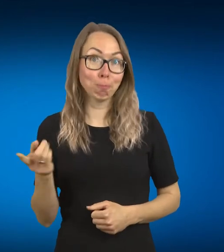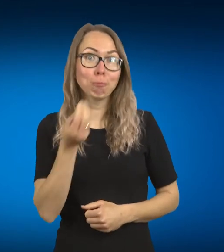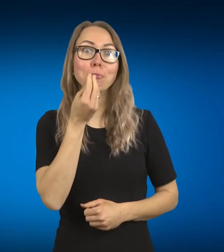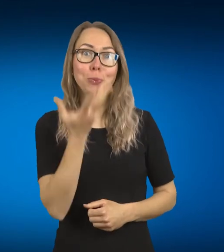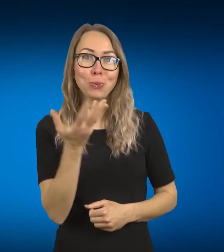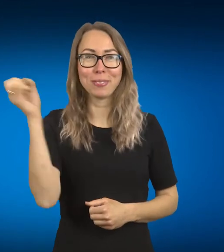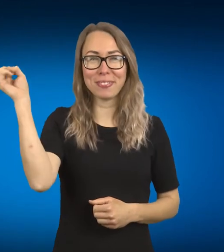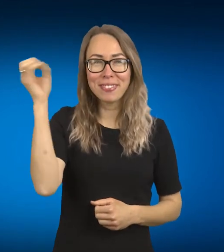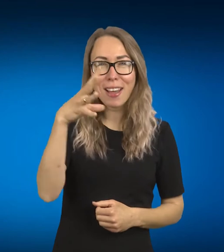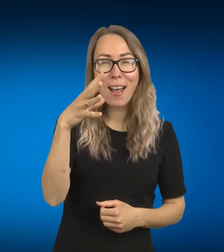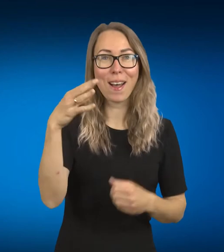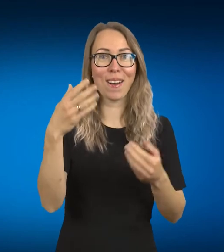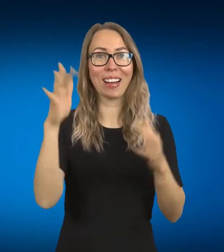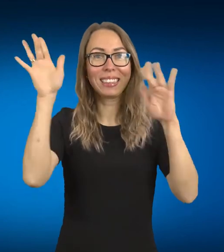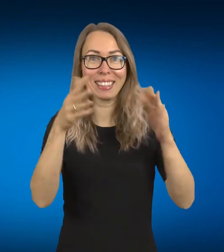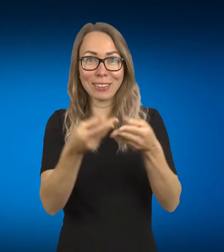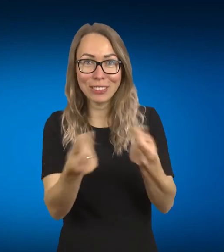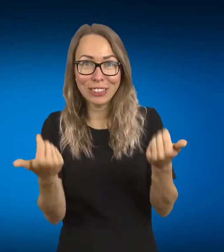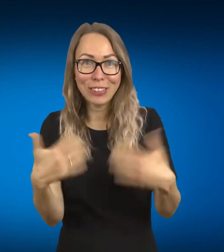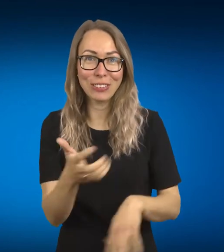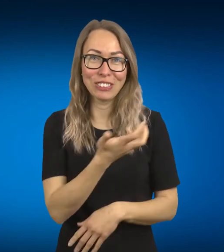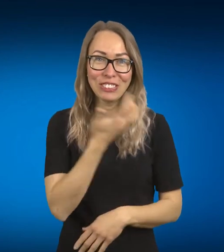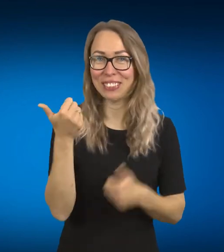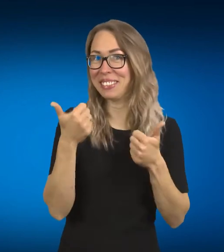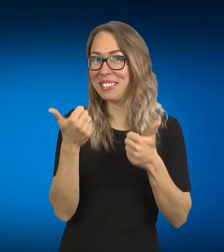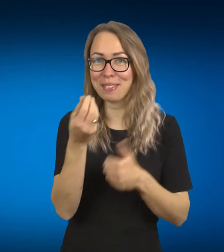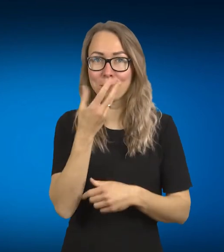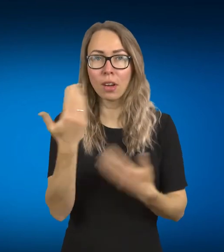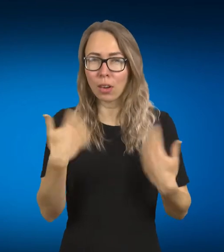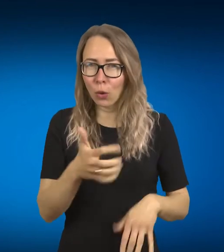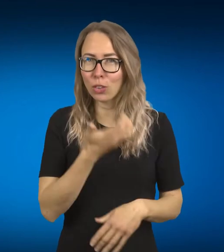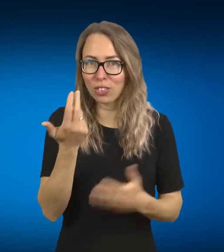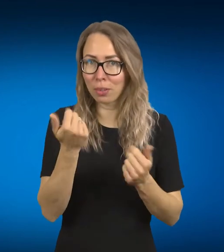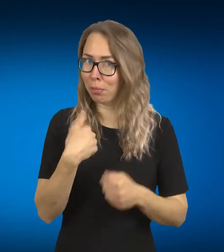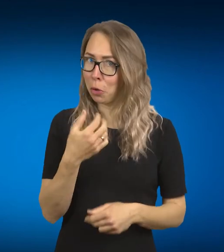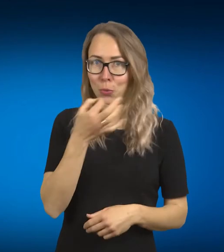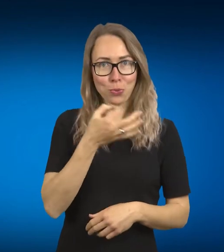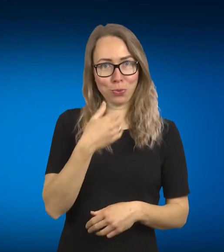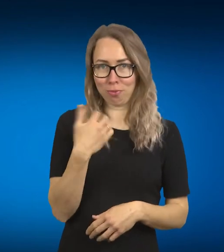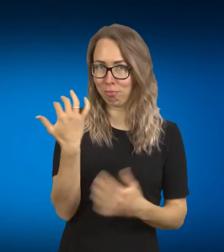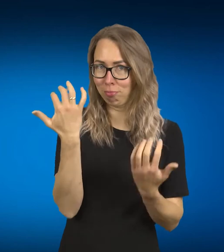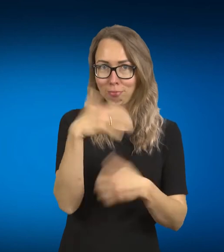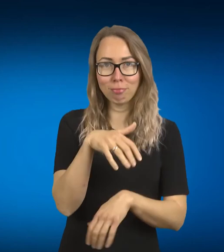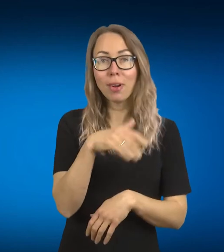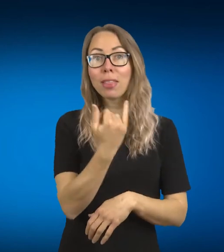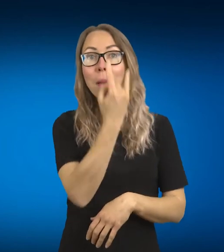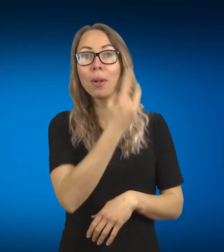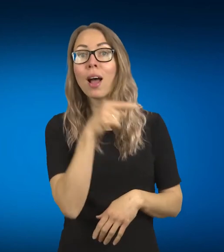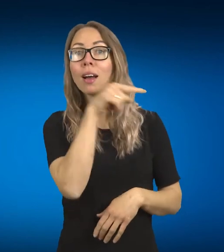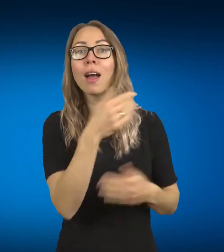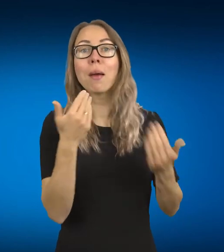Puikiai. Saulė šviečia, sniegas ištirpo, vėl šiltą. Vėl šiltą aš nematau dabar, kas vyksta pralangą, tai jau